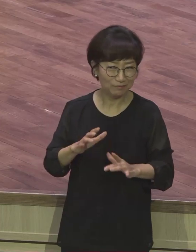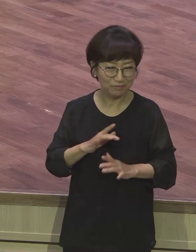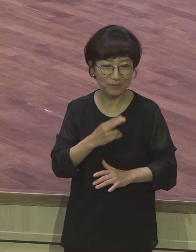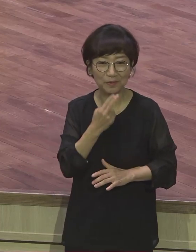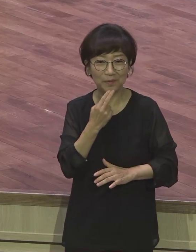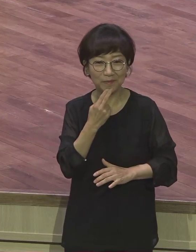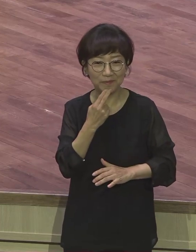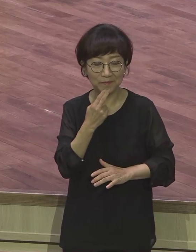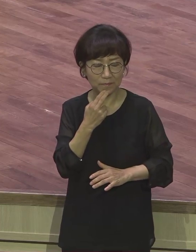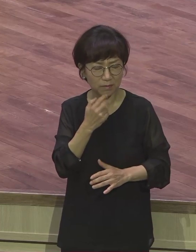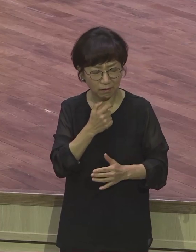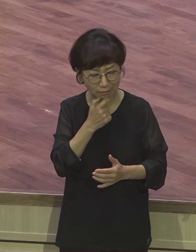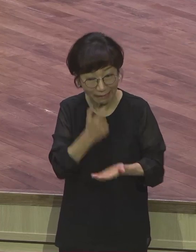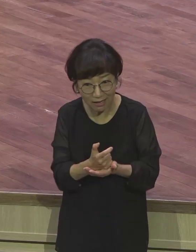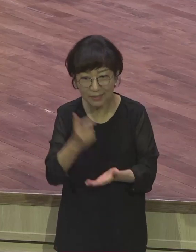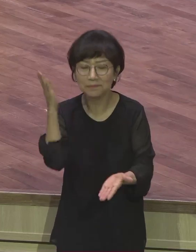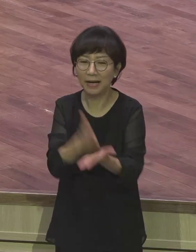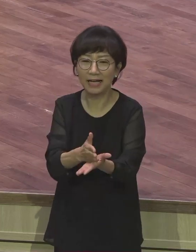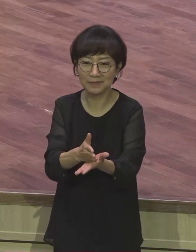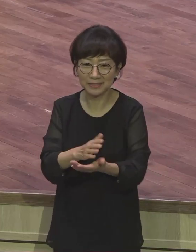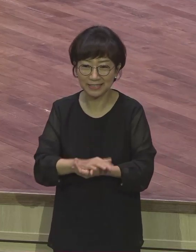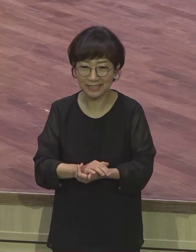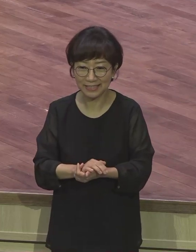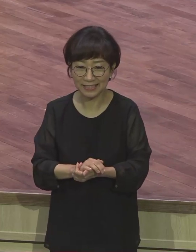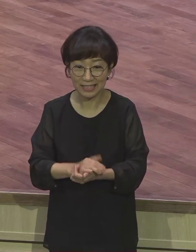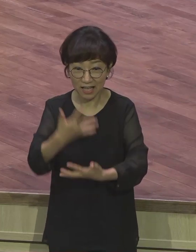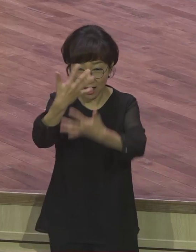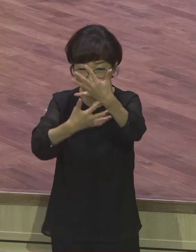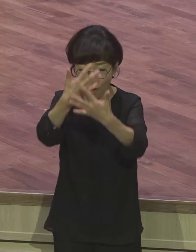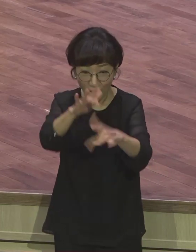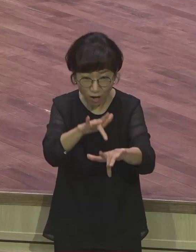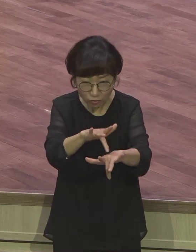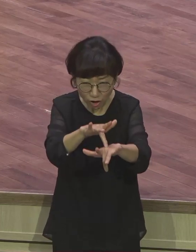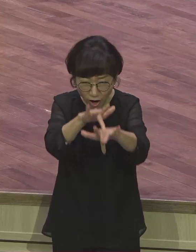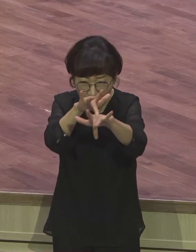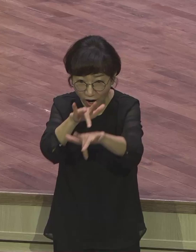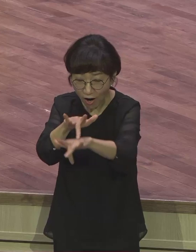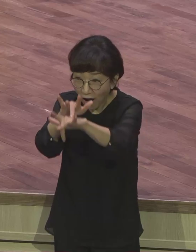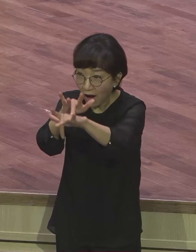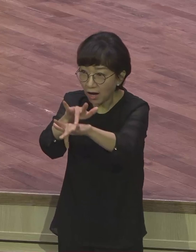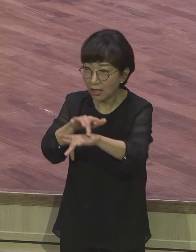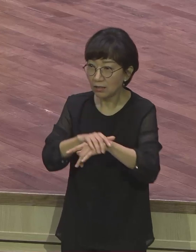사단 아니에요. 다 속이는 거. 귀신 장난. 나는 애들 장난같이 아주 작은 거예요.